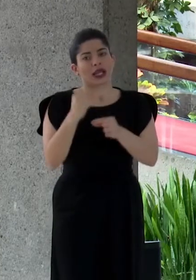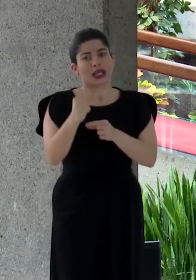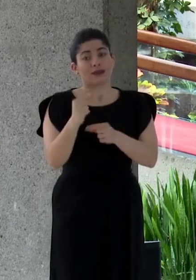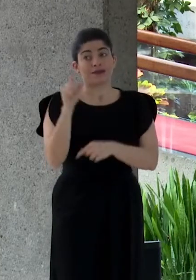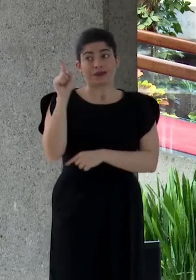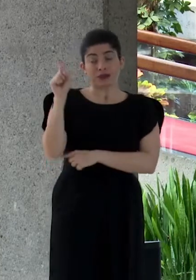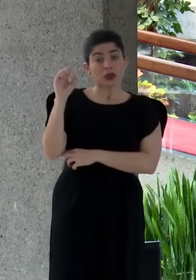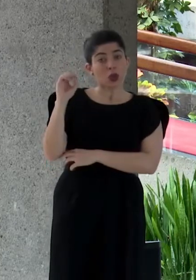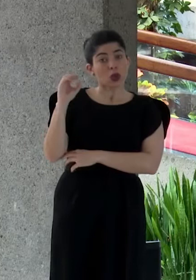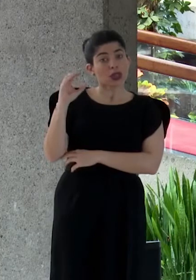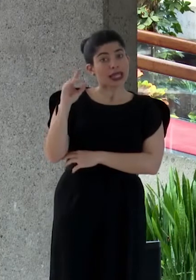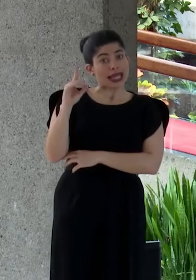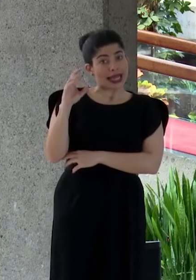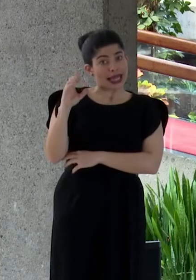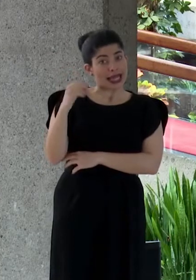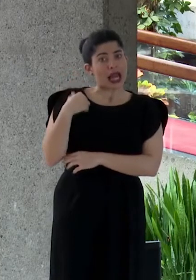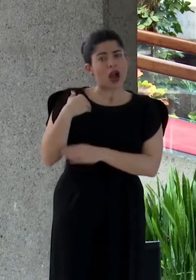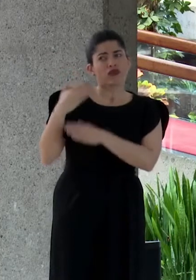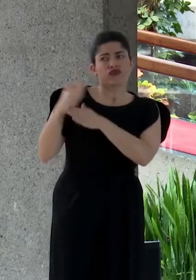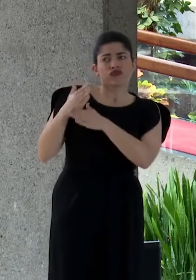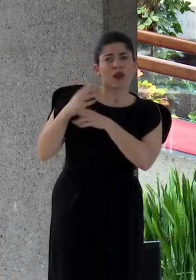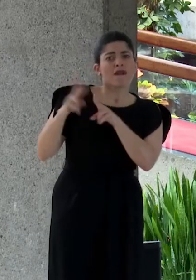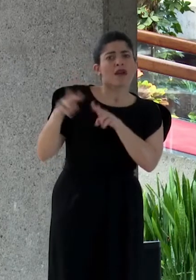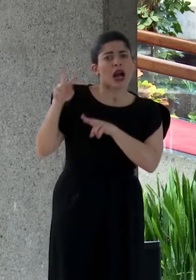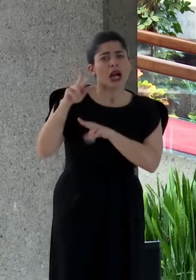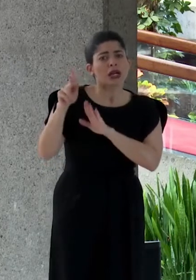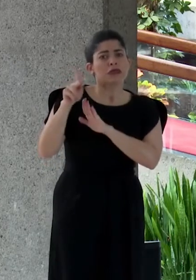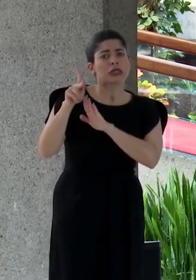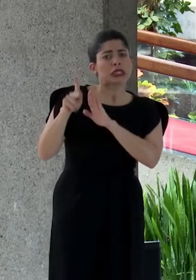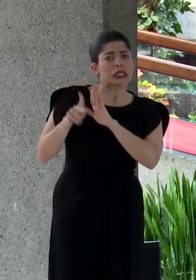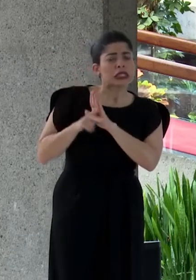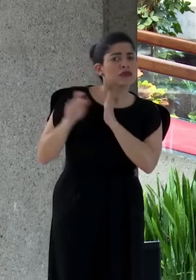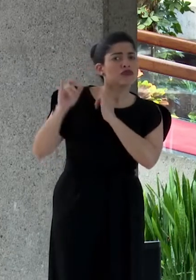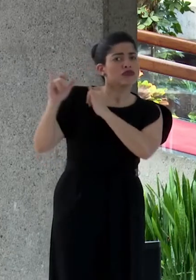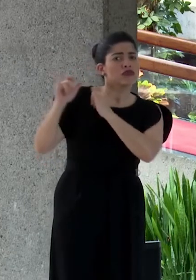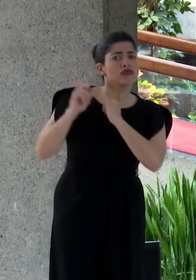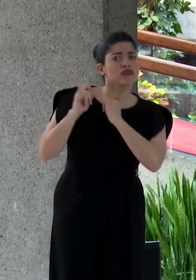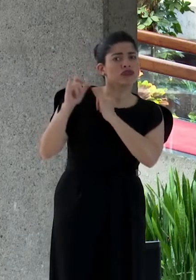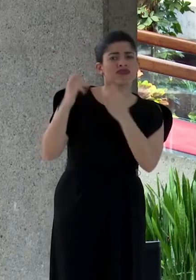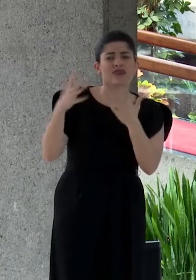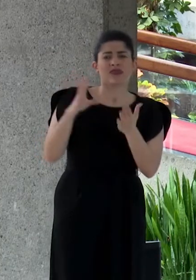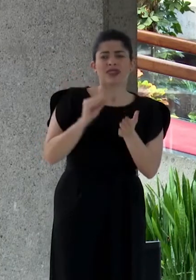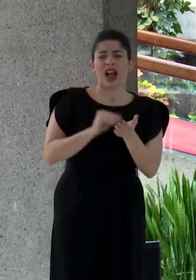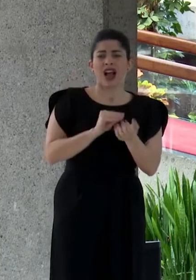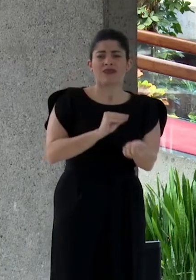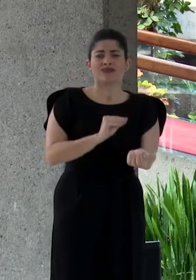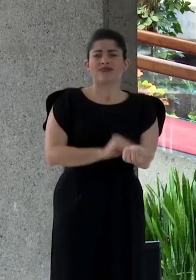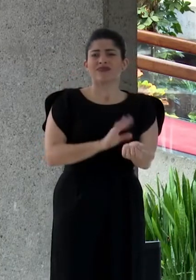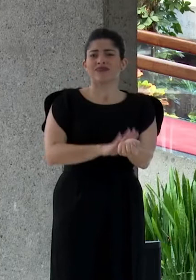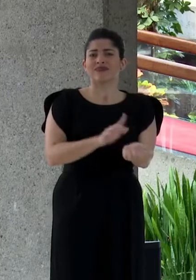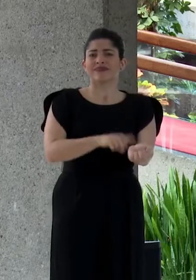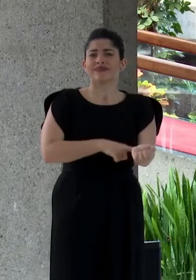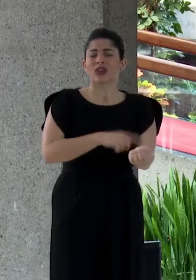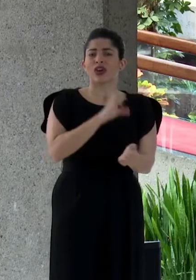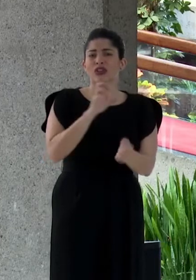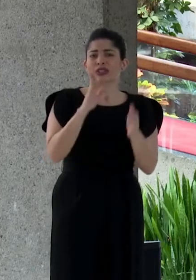OCDE compartimos valores y principios que están en el ADN del ser costarricense.